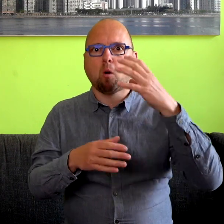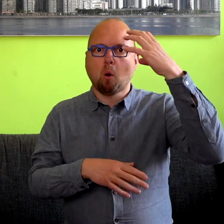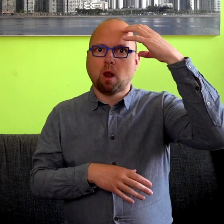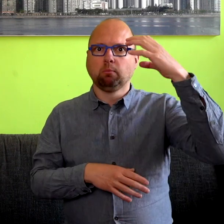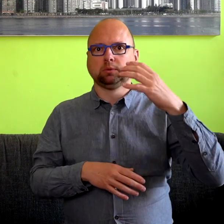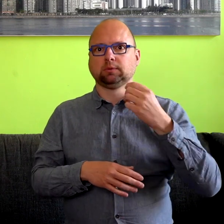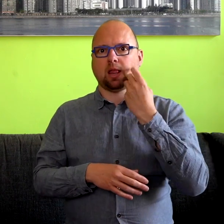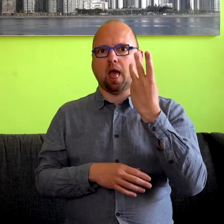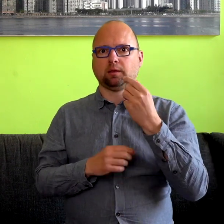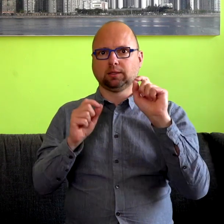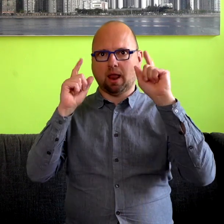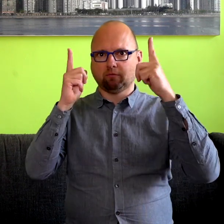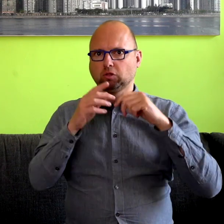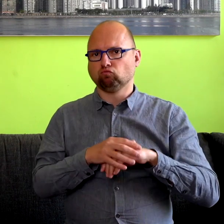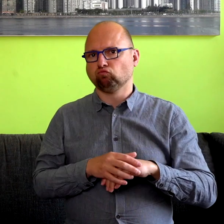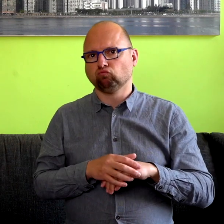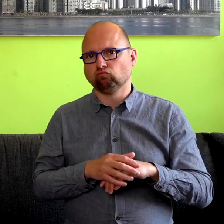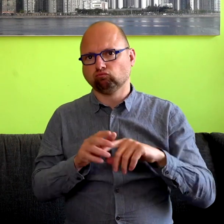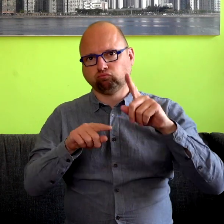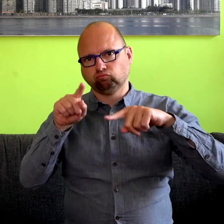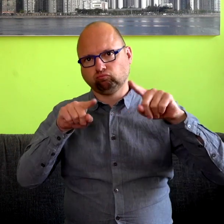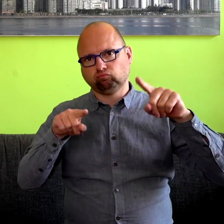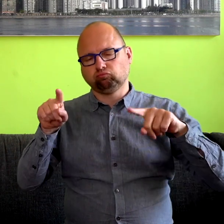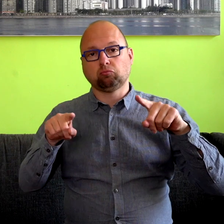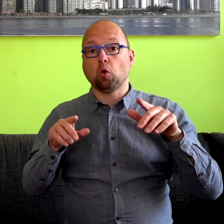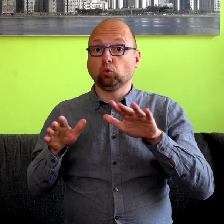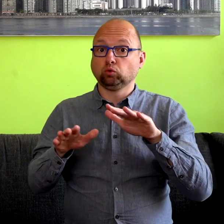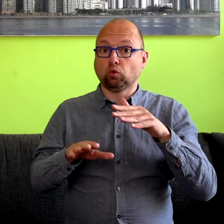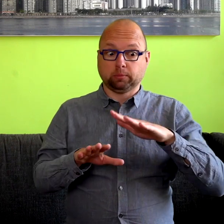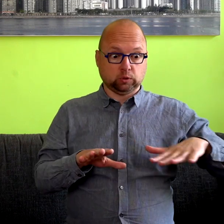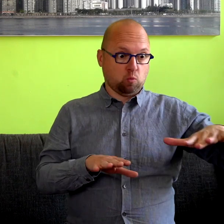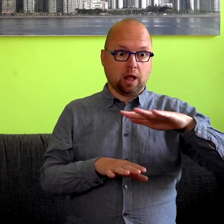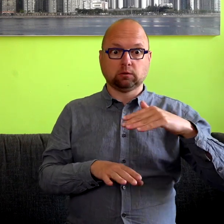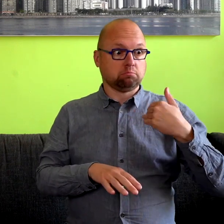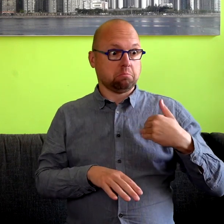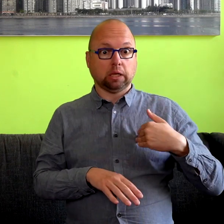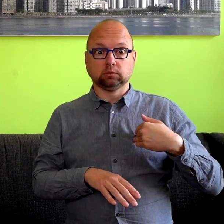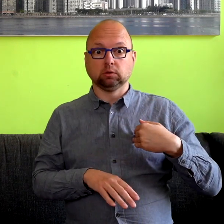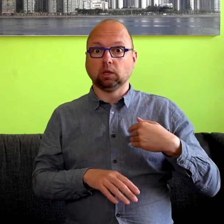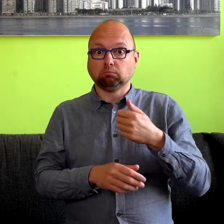Daarentegen zijn er ook situaties waarin mensen die redelijk goed kunnen horen, zo als u en ik misschien,